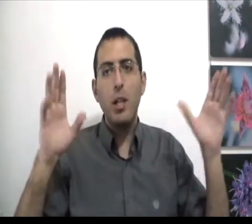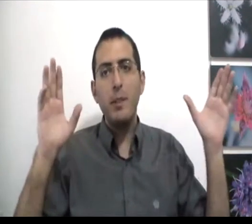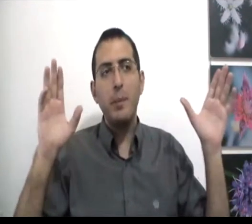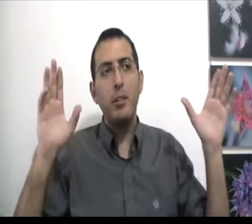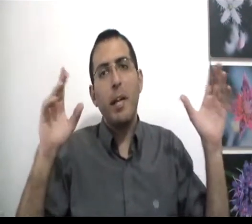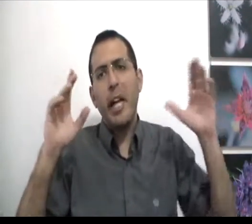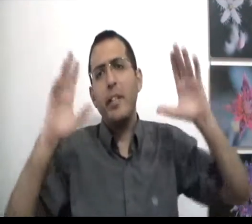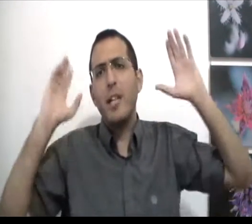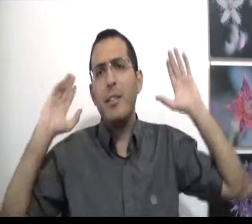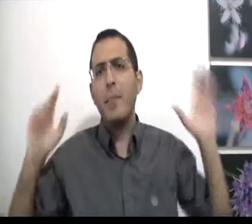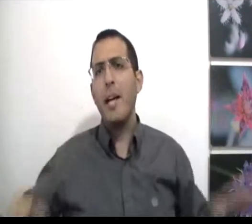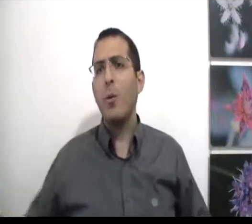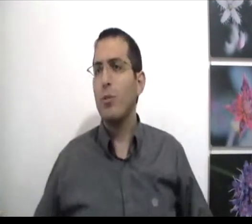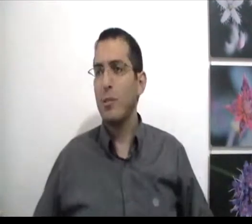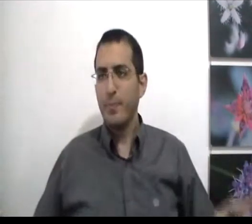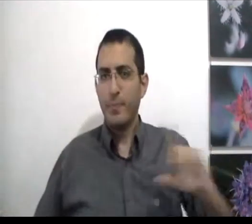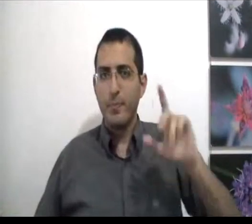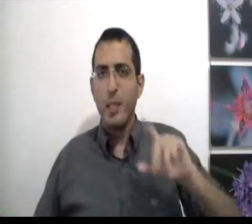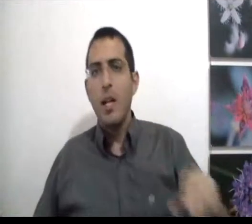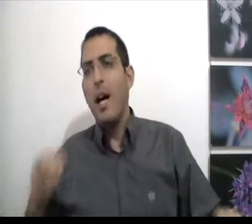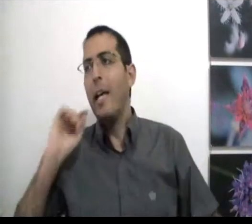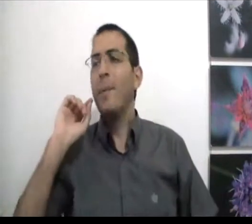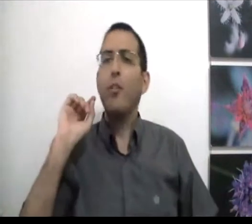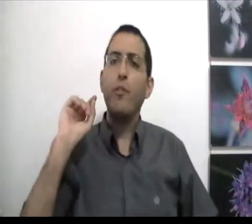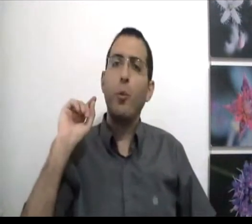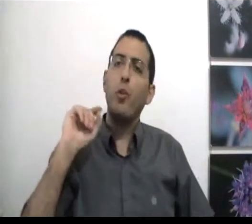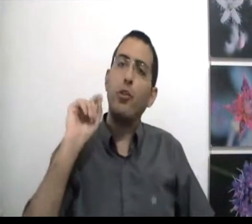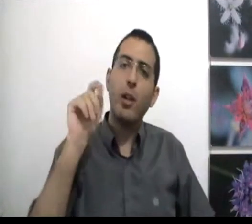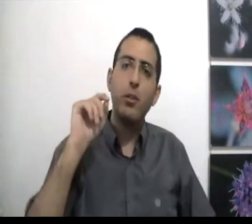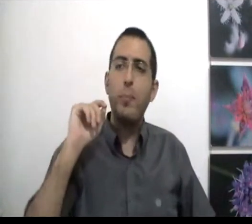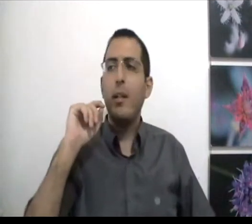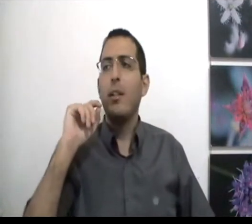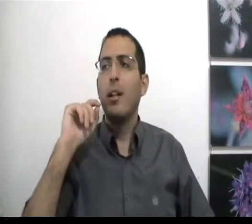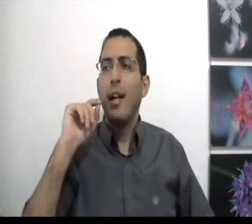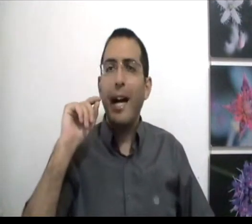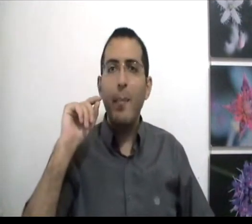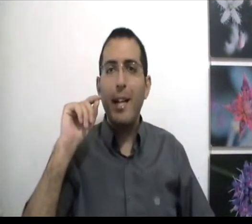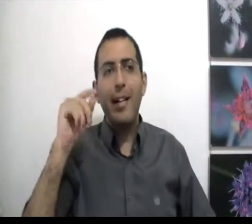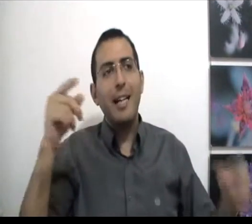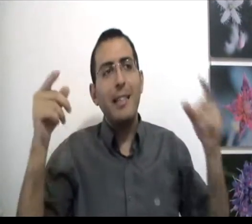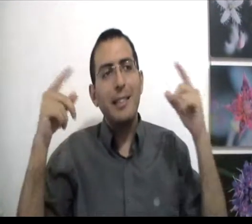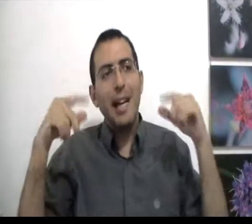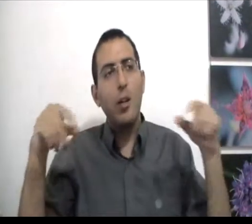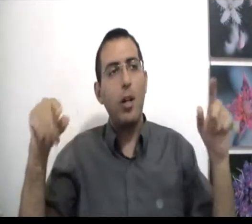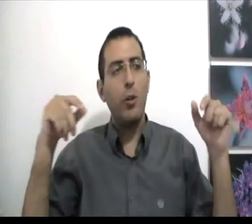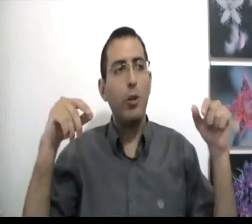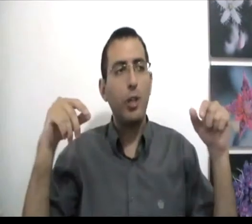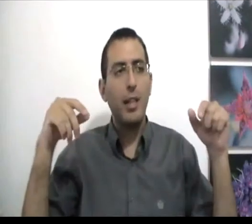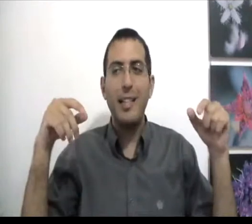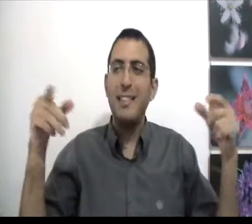לא מספיק אתה אומר כן השקעתי את המאה אחוז האם יש אפשרות של תשקיעות טיפה האם לקחת את סך כל הכוחות שלך את